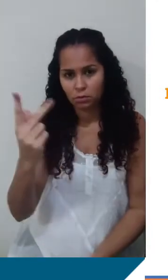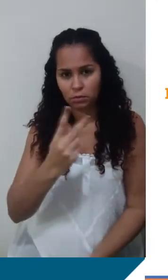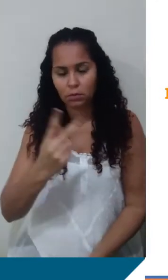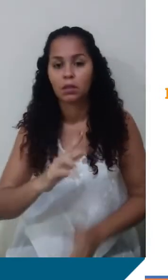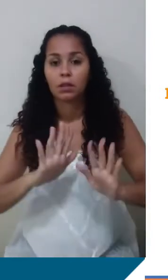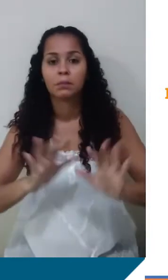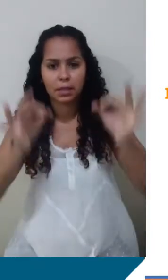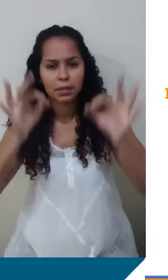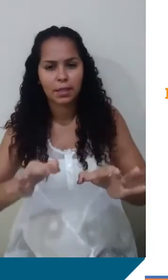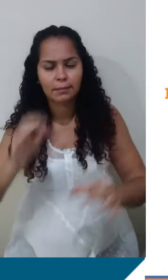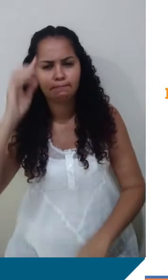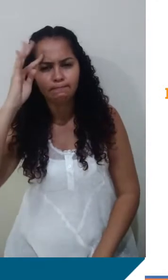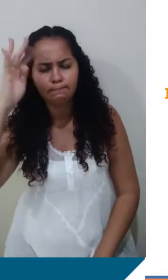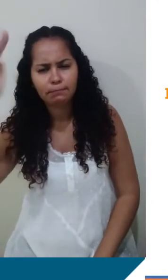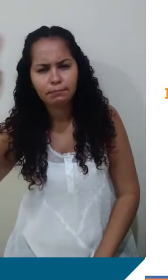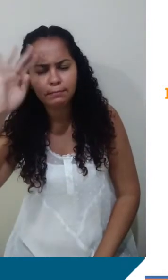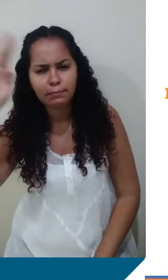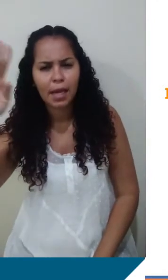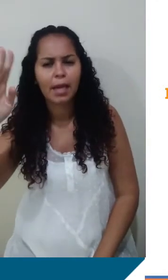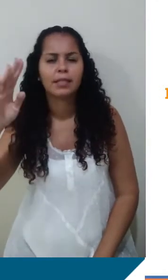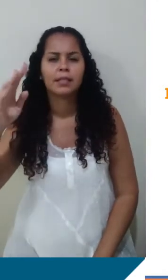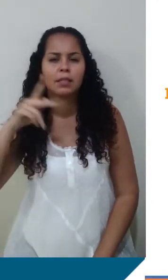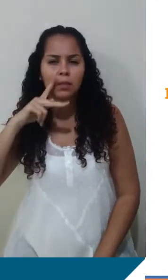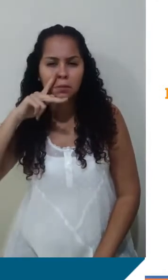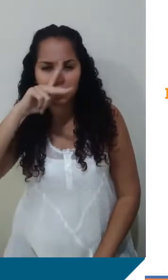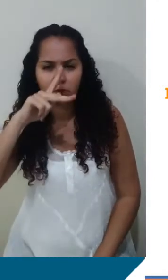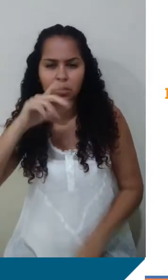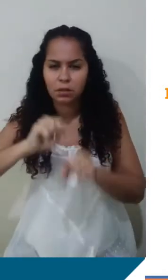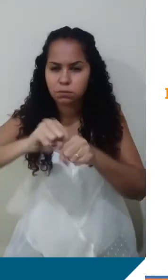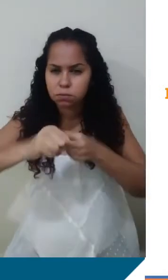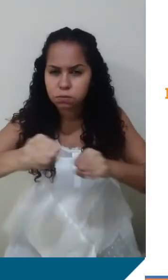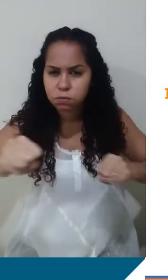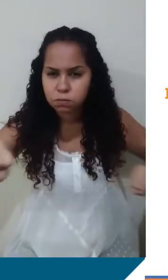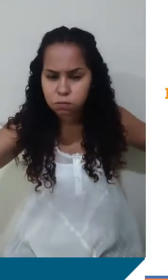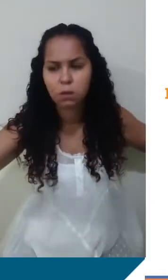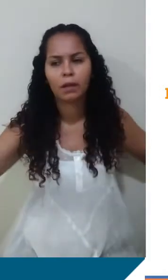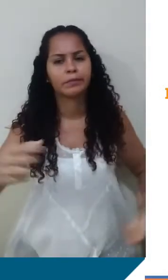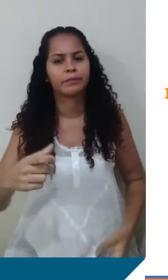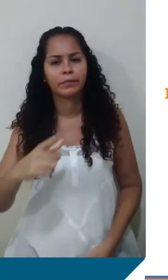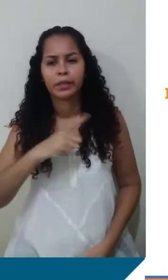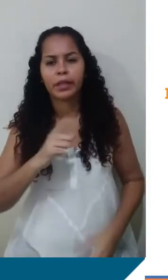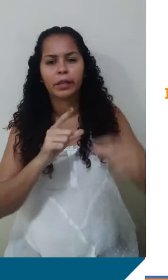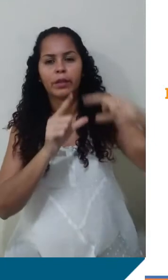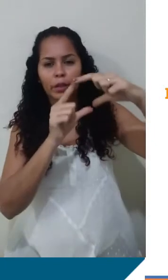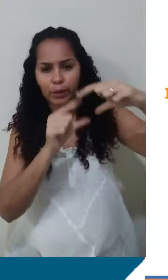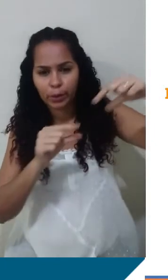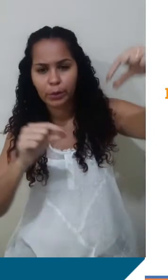que quando a gente pensa numa força gigante de atração, que é por exemplo que a gente mantém a Lua orbitando a